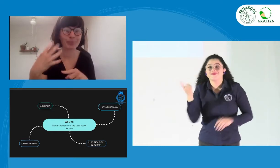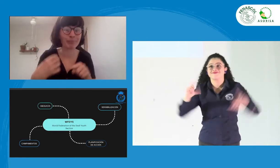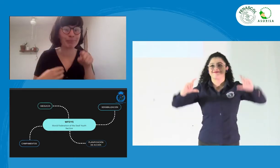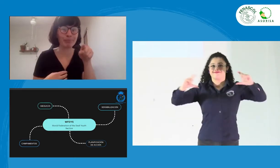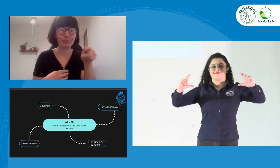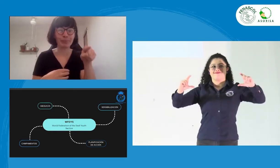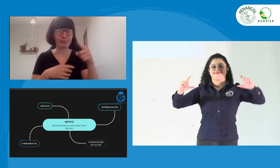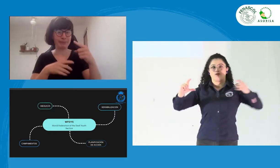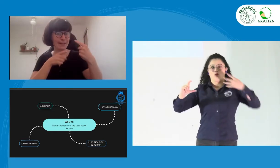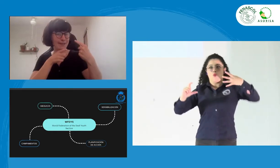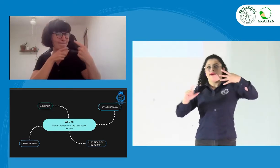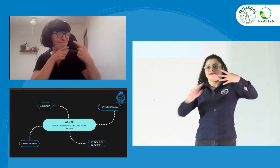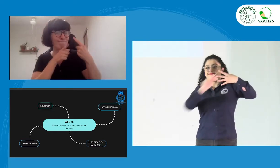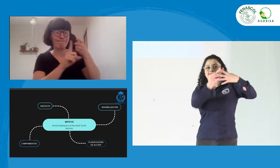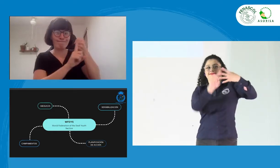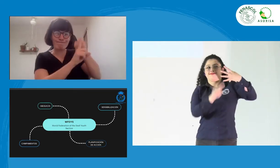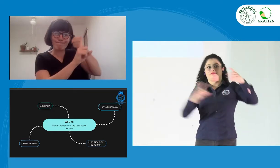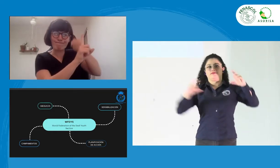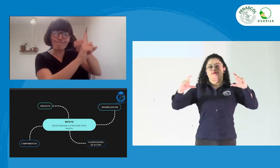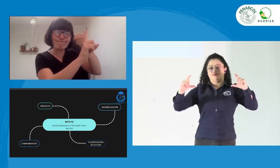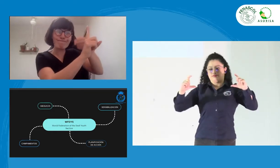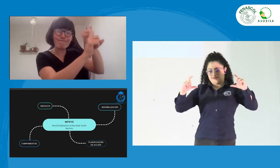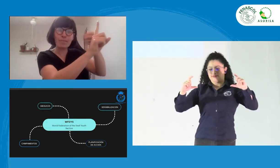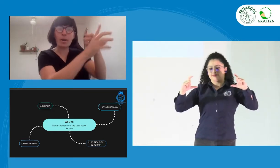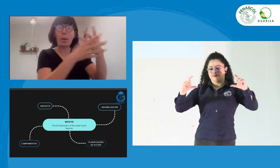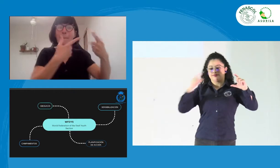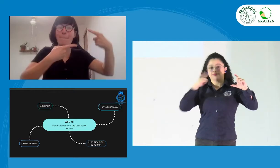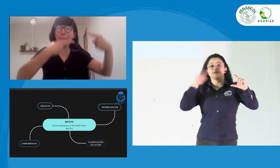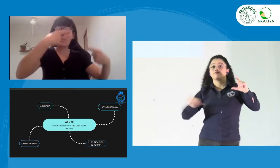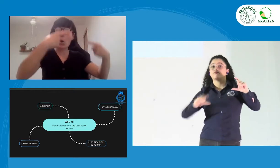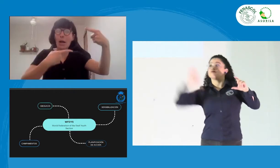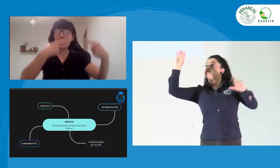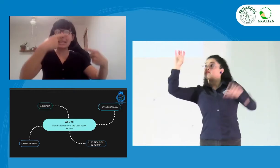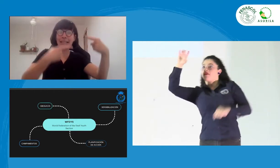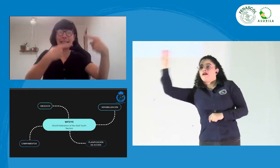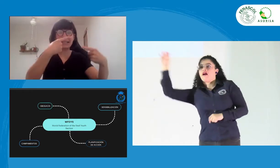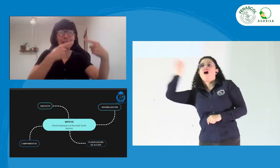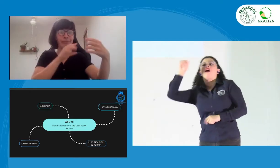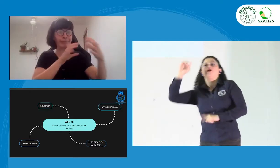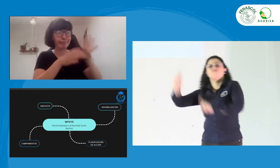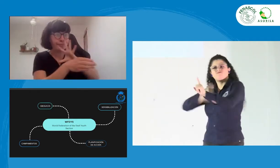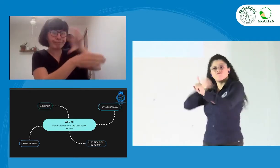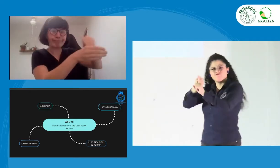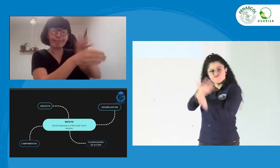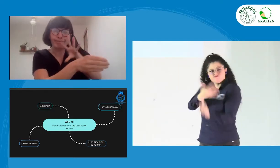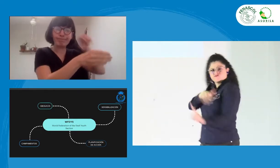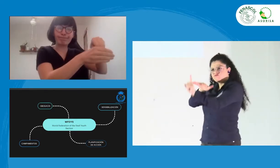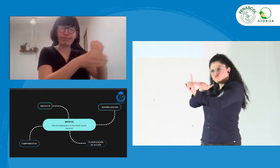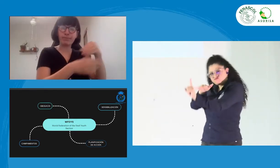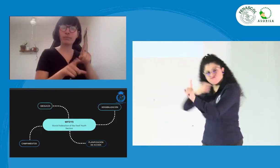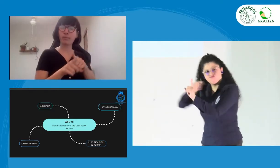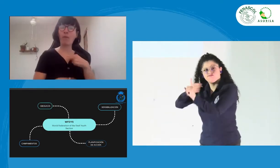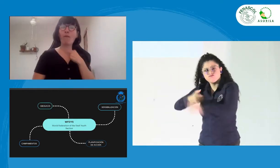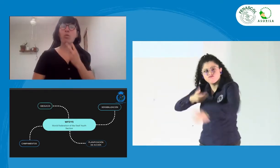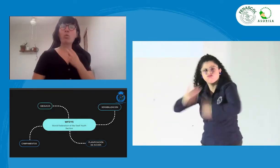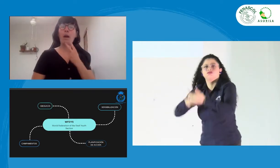Entonces, son cuatro componentes básicos que tiene la sección de jóvenes, ¿no? El primero de ellos es